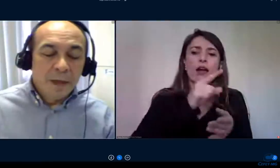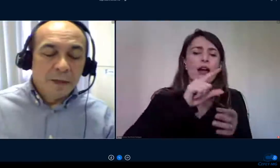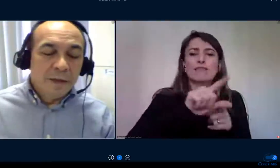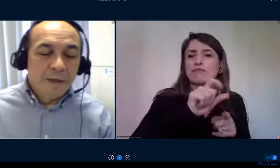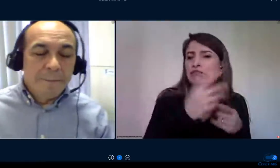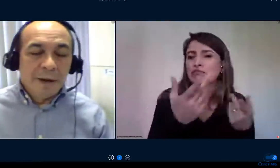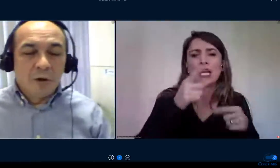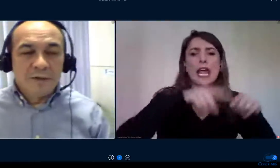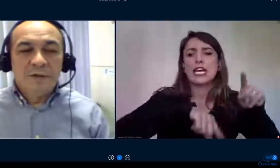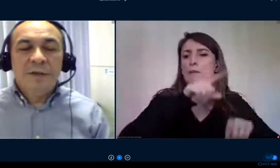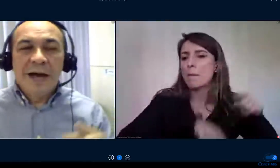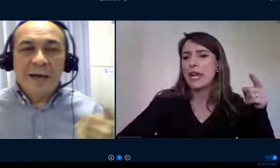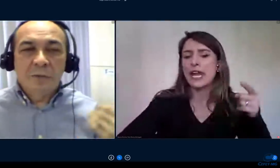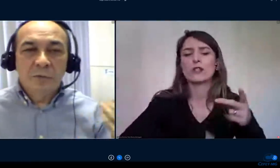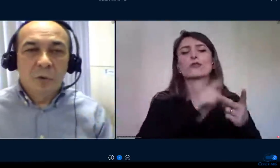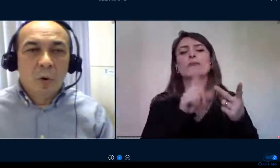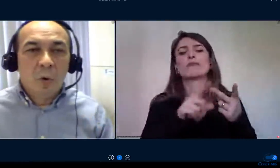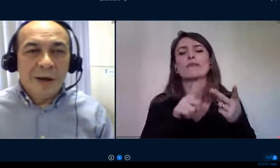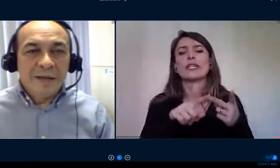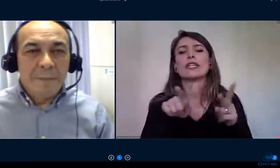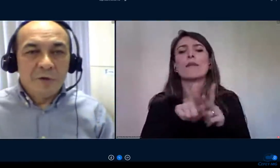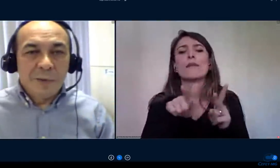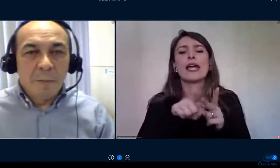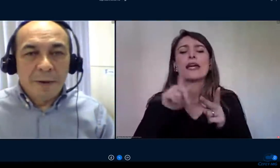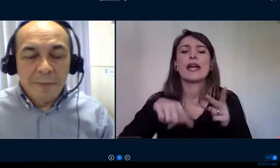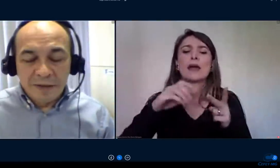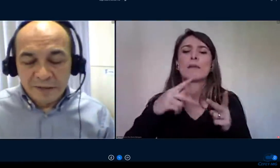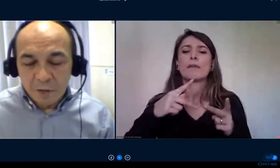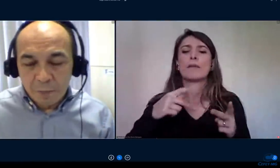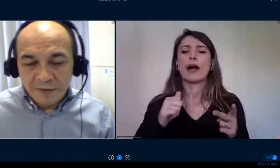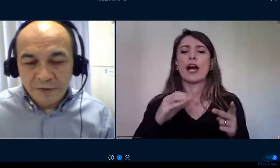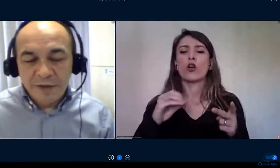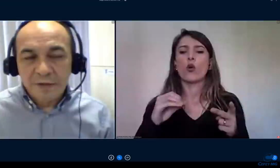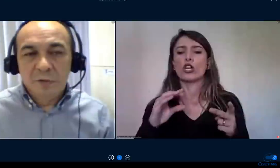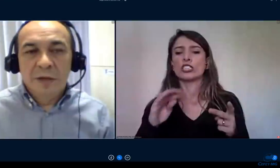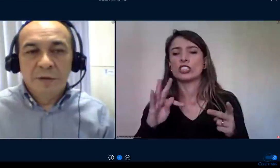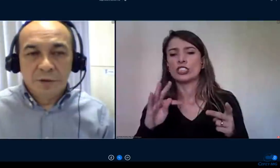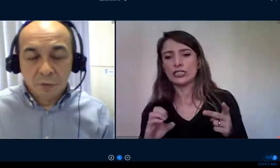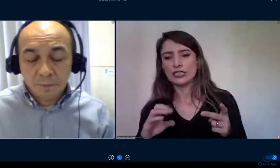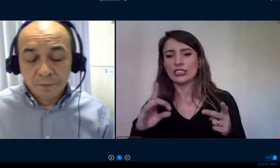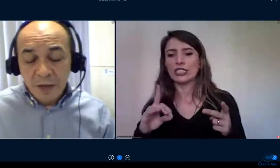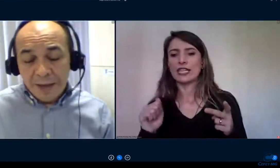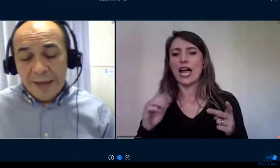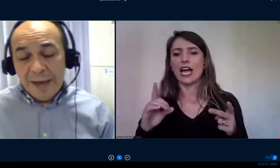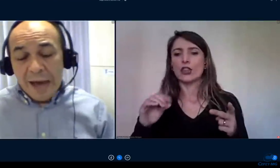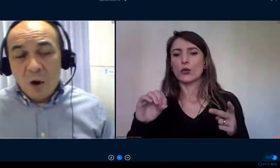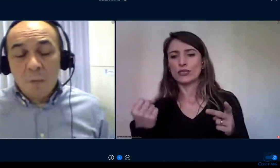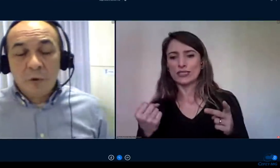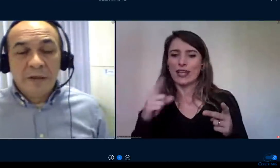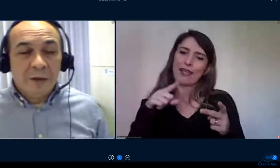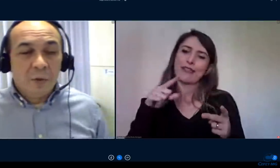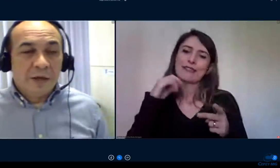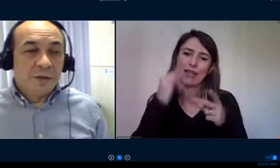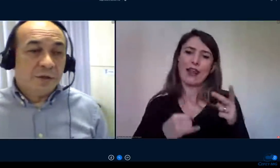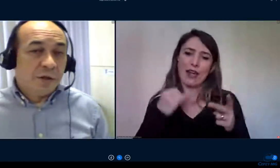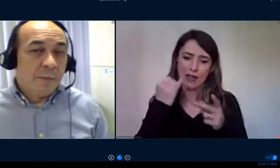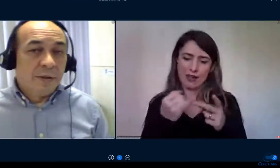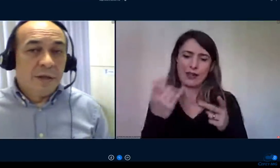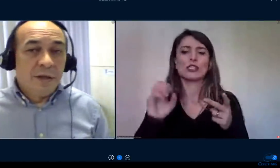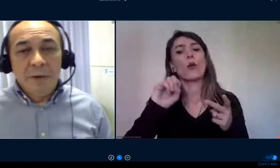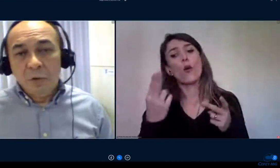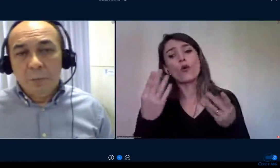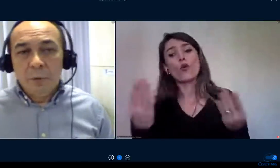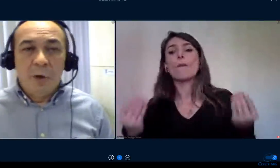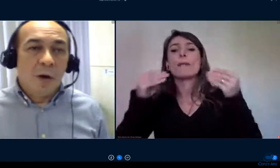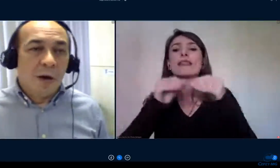pacotes de dados ou até mesmo a complementação por assistência estudantil há um modelo que a gente chama